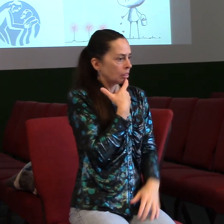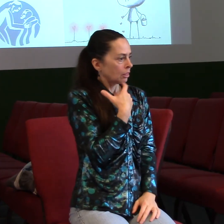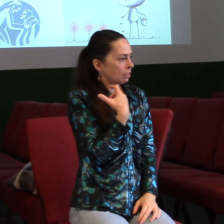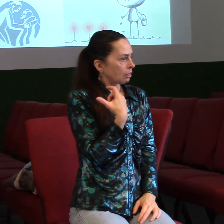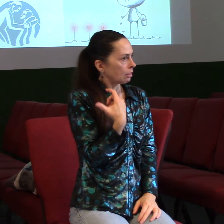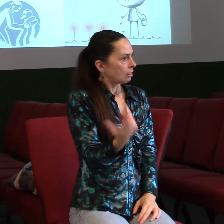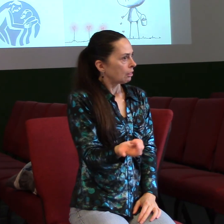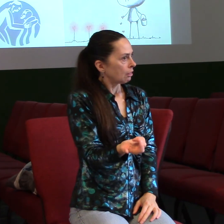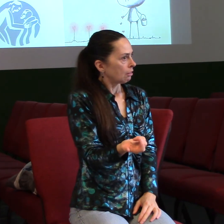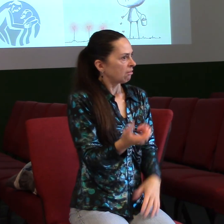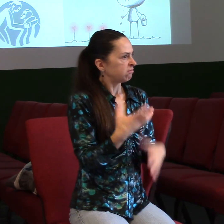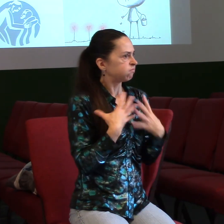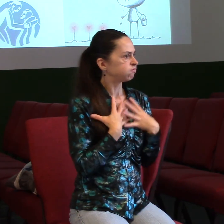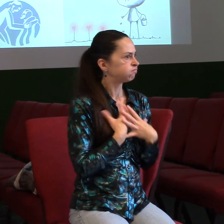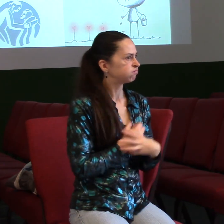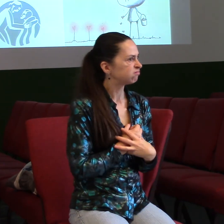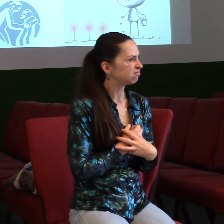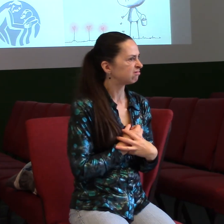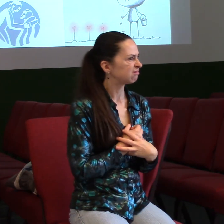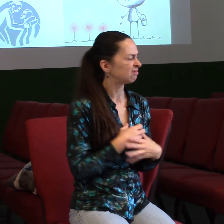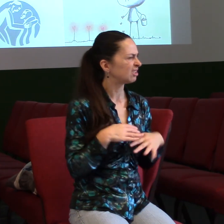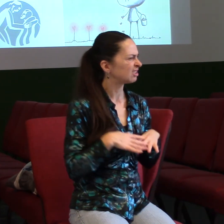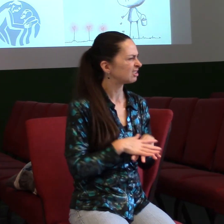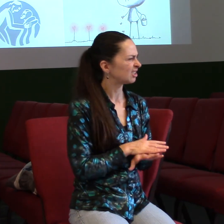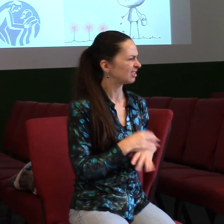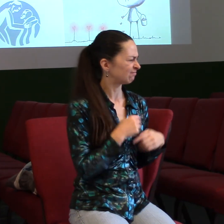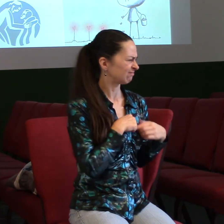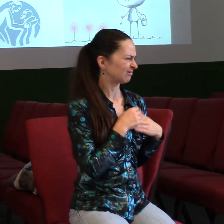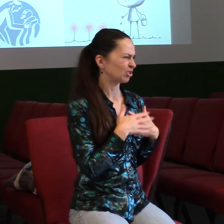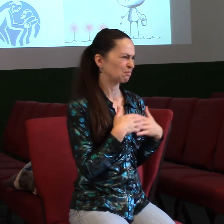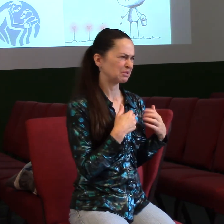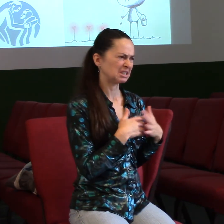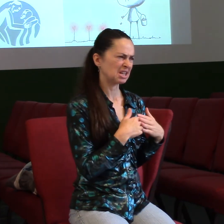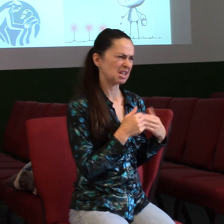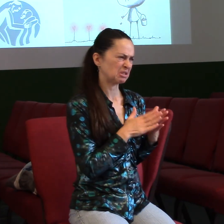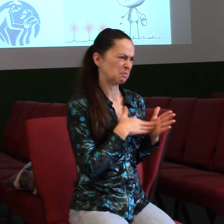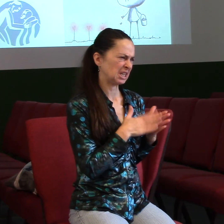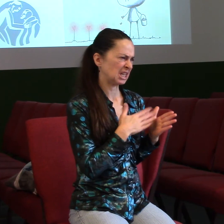skoro se cítíme špinavý z toho, co jsme slyšeli. A nebo jenom odcházíme s tím, že to byl fajn pokec, ale vlastně nevím, o čem to bylo.